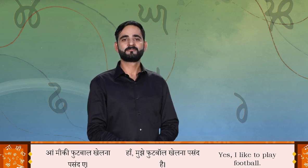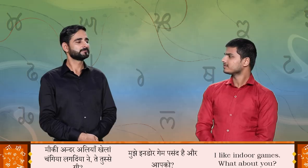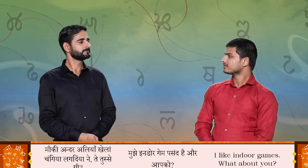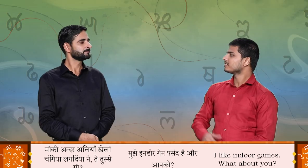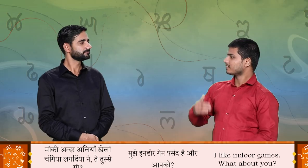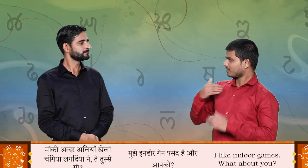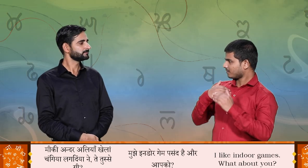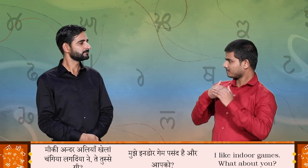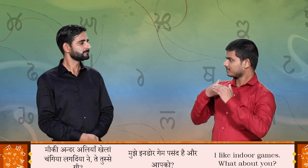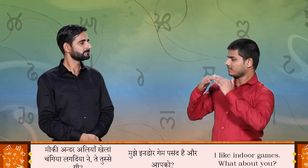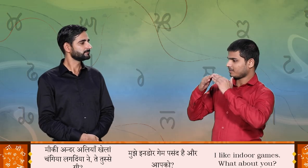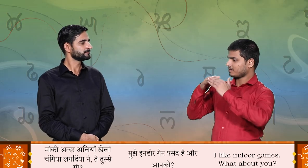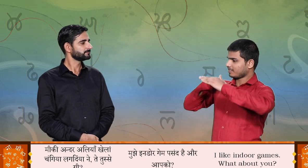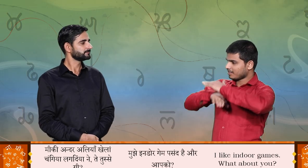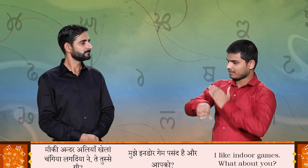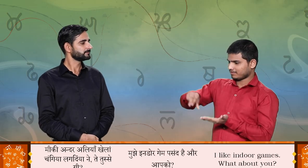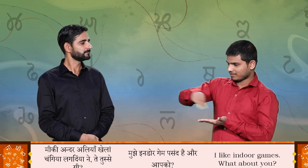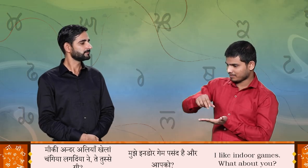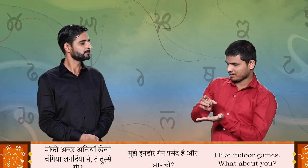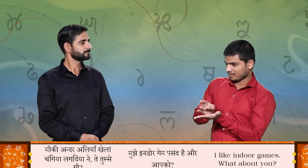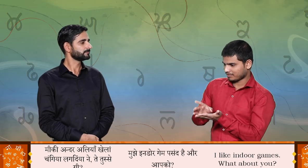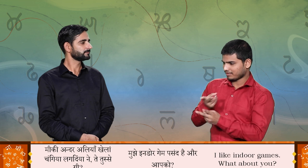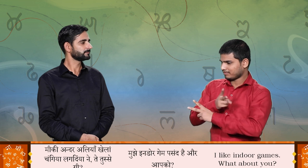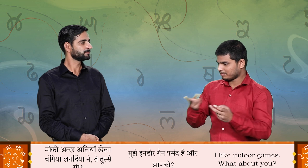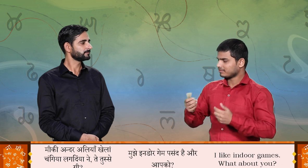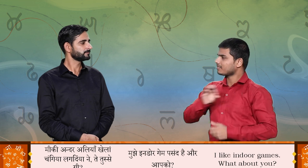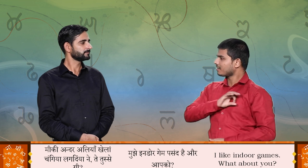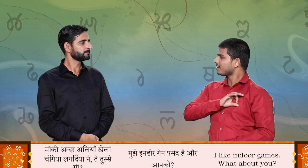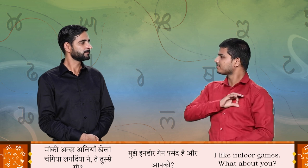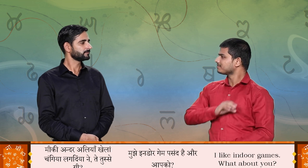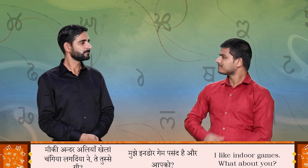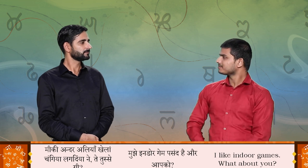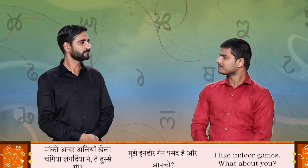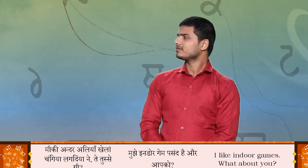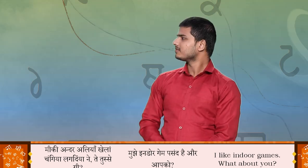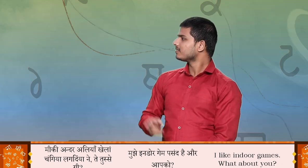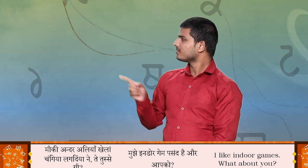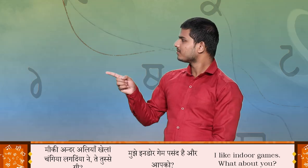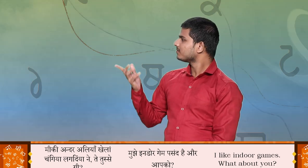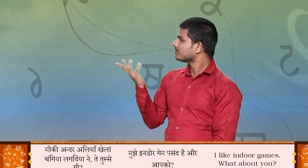मिकी अंदर आलियां खेलना चंगियां लग दियान है ते तुसेंगी